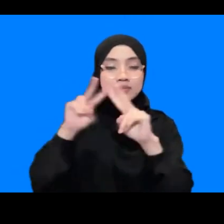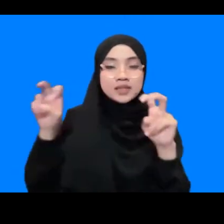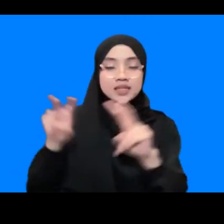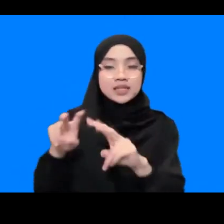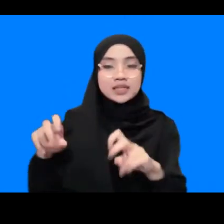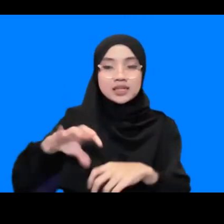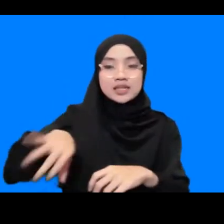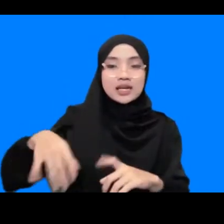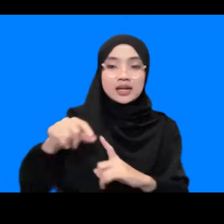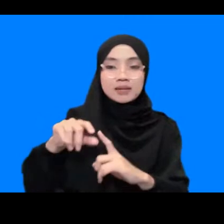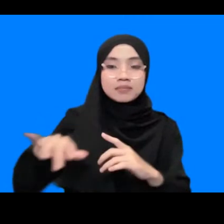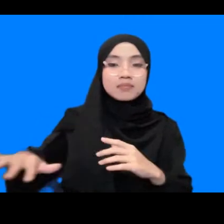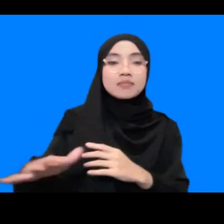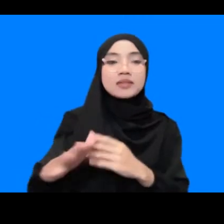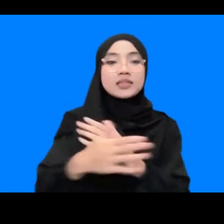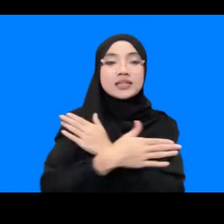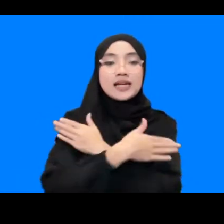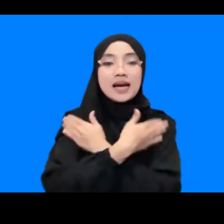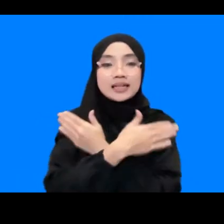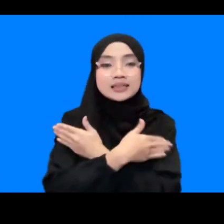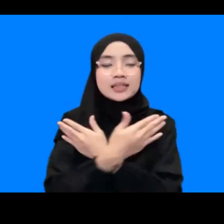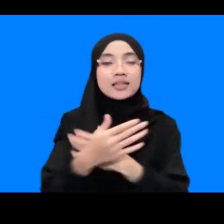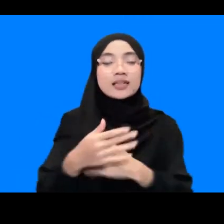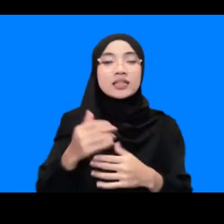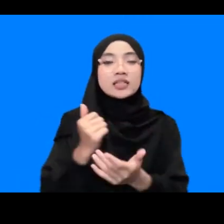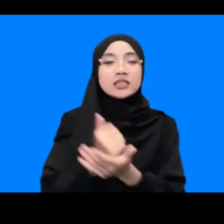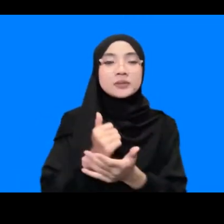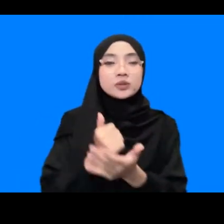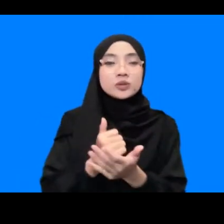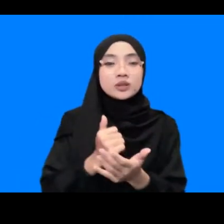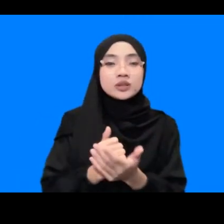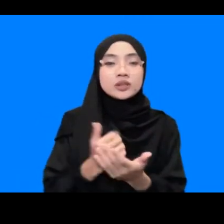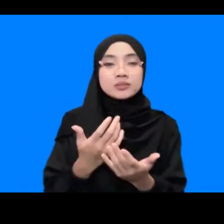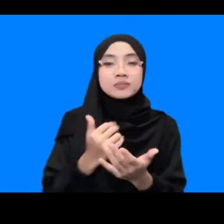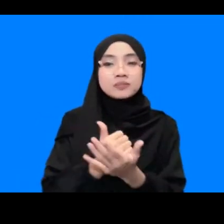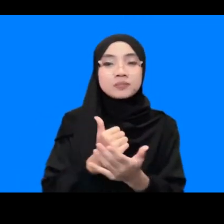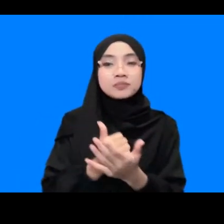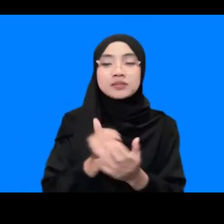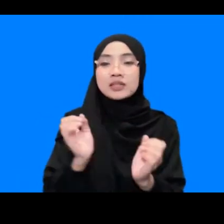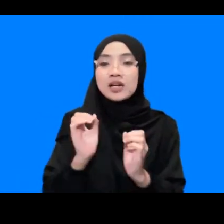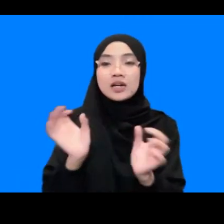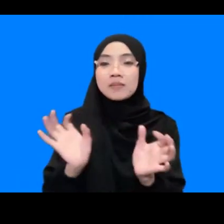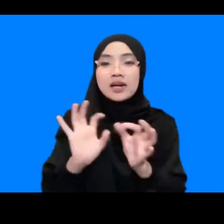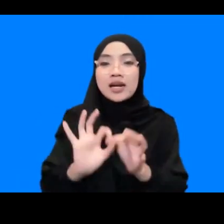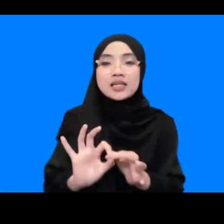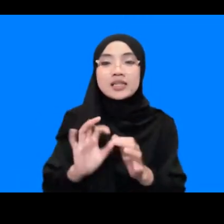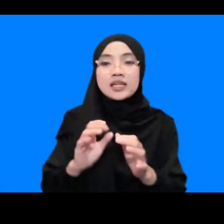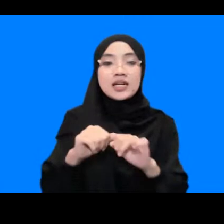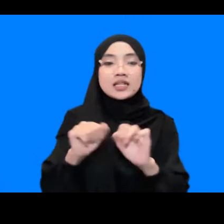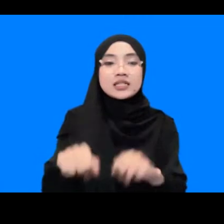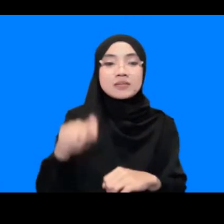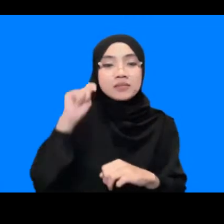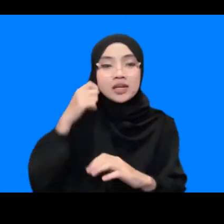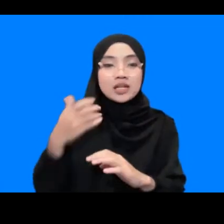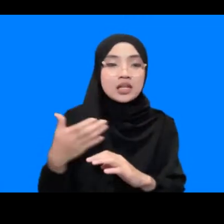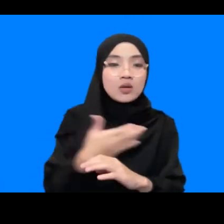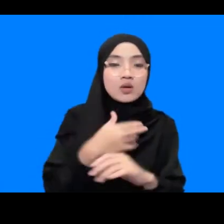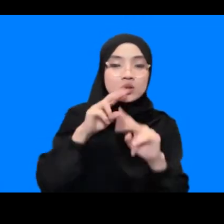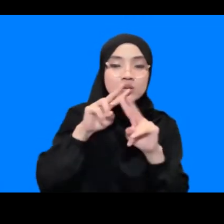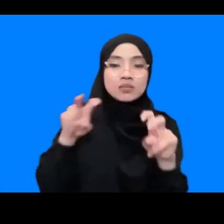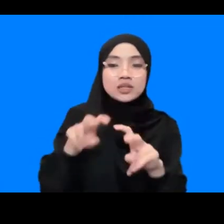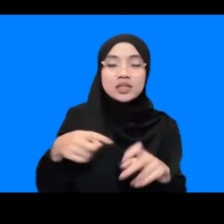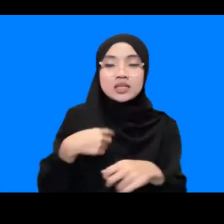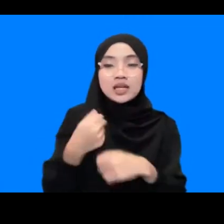daerah pesisir di Banda Aceh sebenarnya tidak ada kaitannya sama sekali dengan sistem peringatan dini penelitian